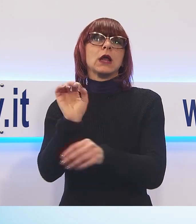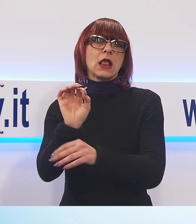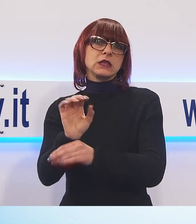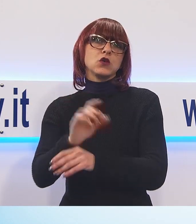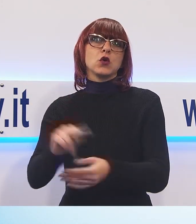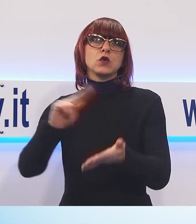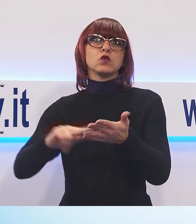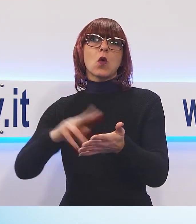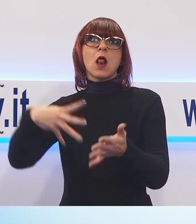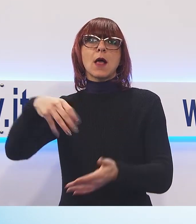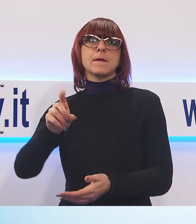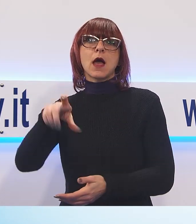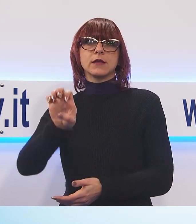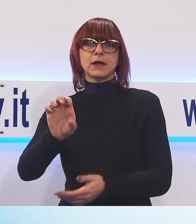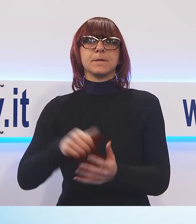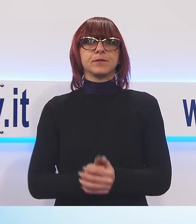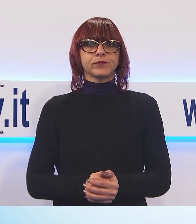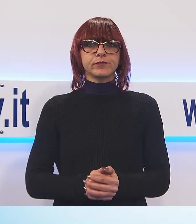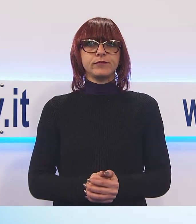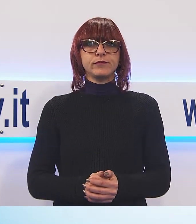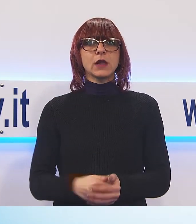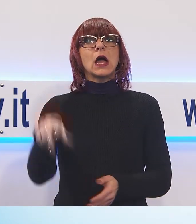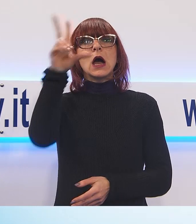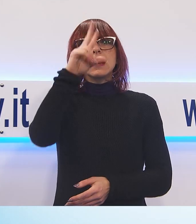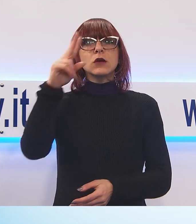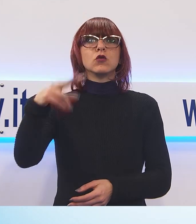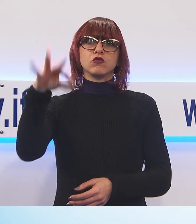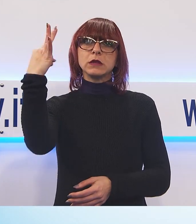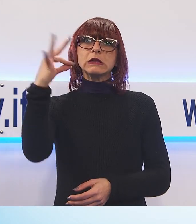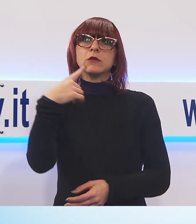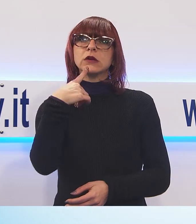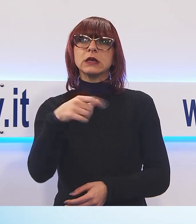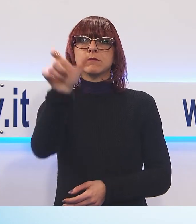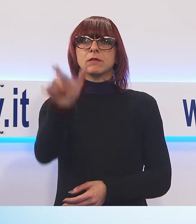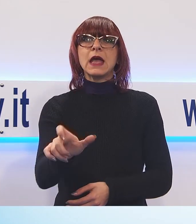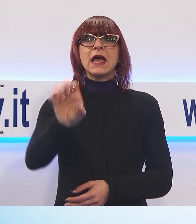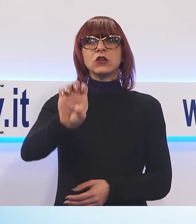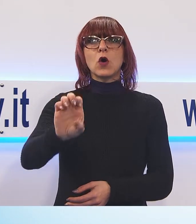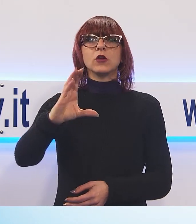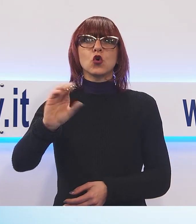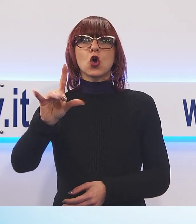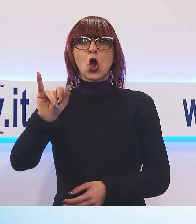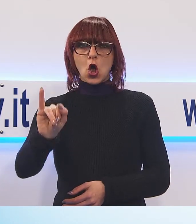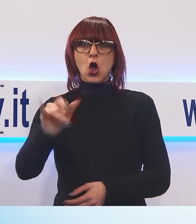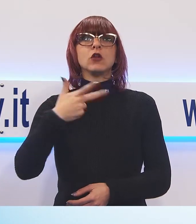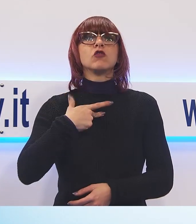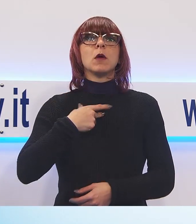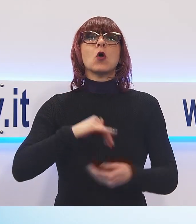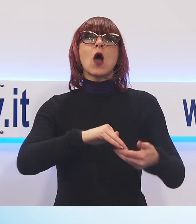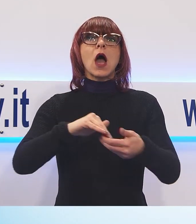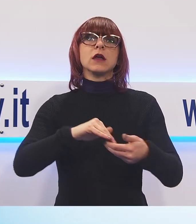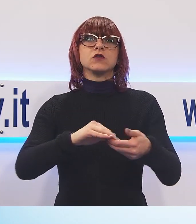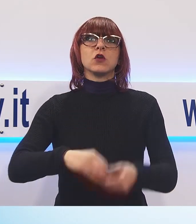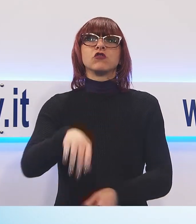riconoscimenti per gli studenti di questa quarta edizione, quello assegnato a Edoardo Coli dalla prestigiosa associazione Cain